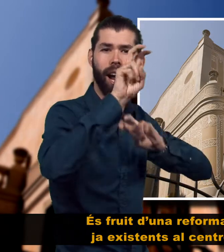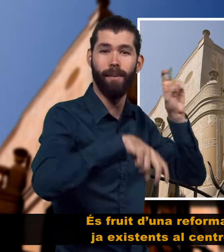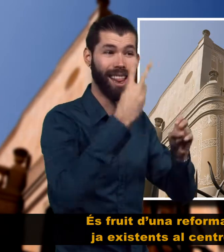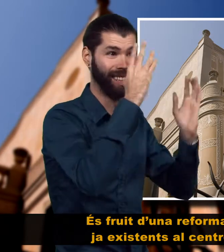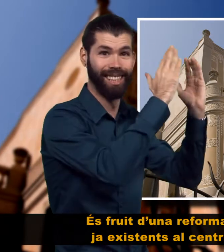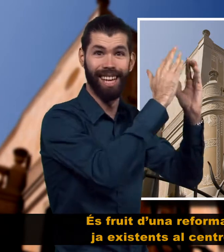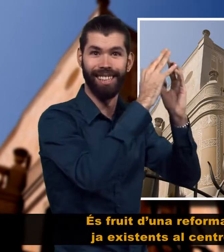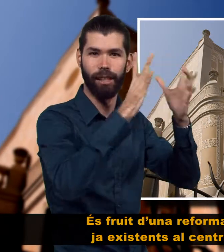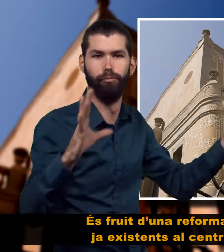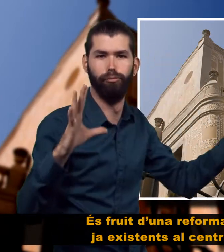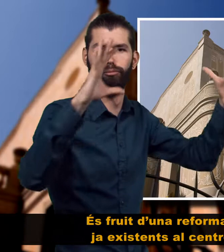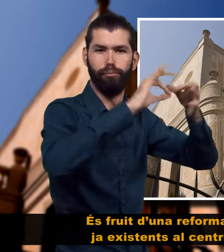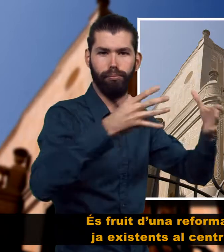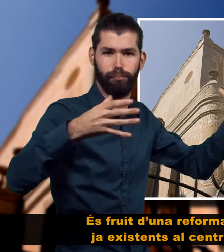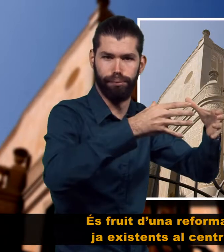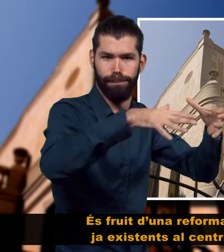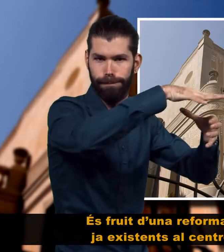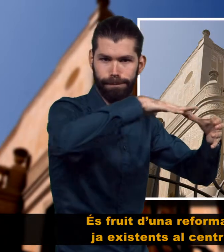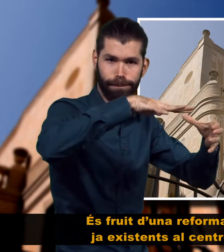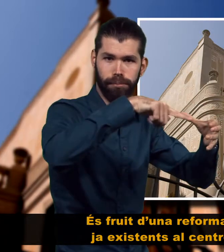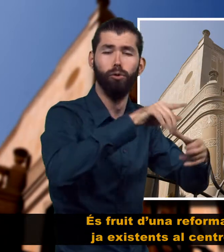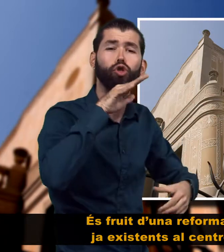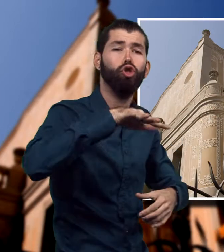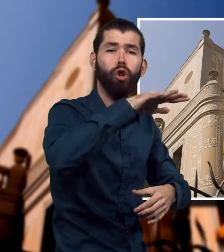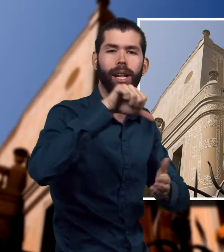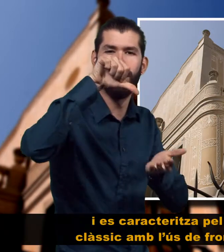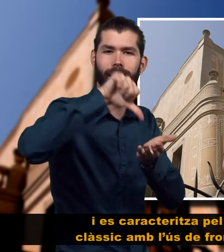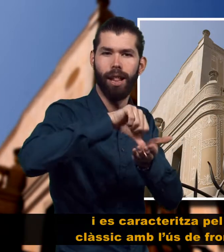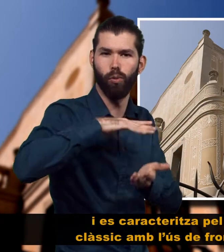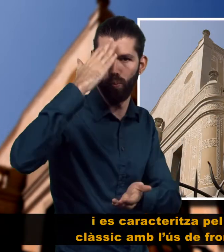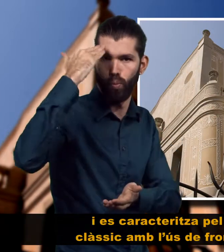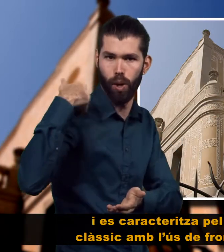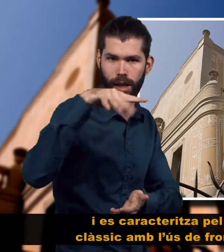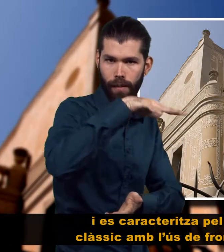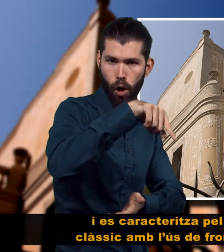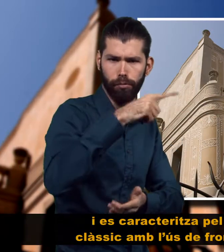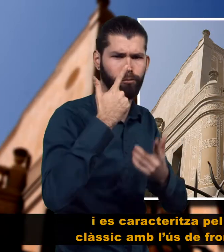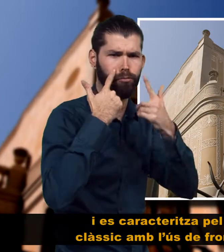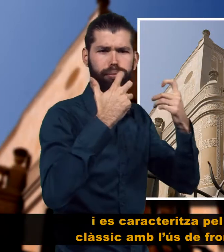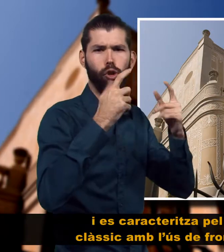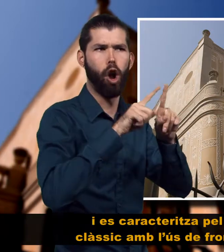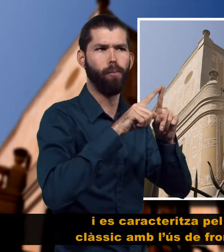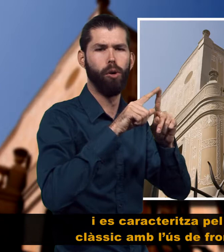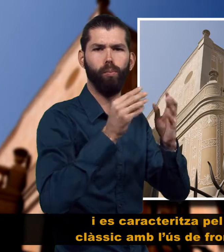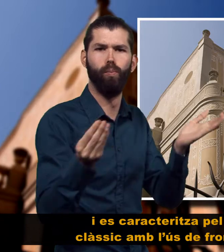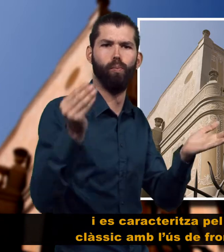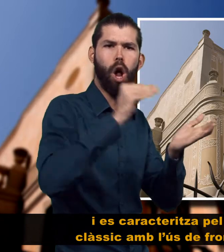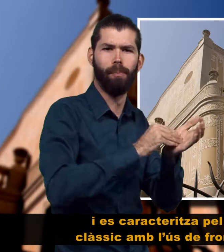És fruit d'una reforma de tres cases ja existents al centre del municipi i es caracteritza pel retorn al món clàssic amb l'ús de